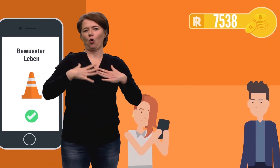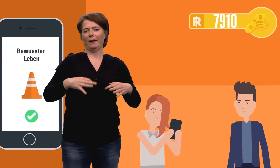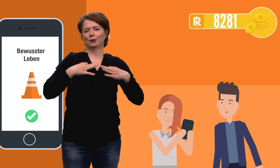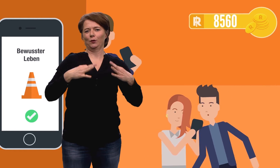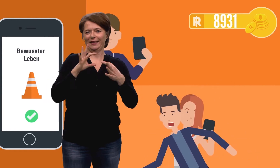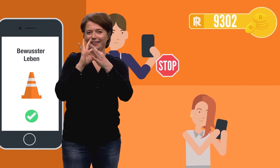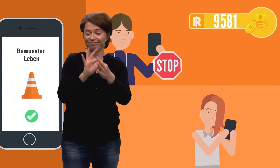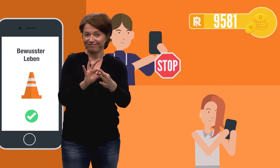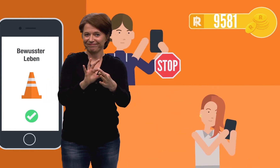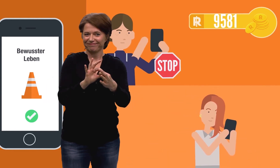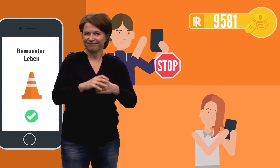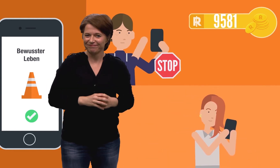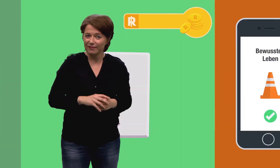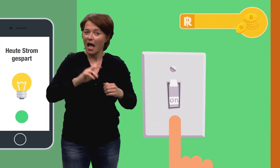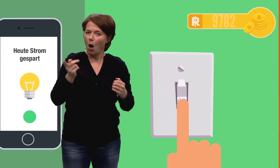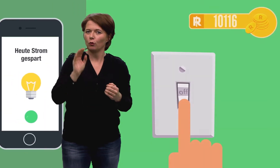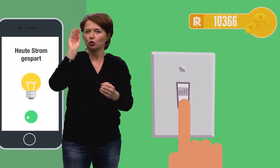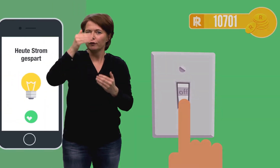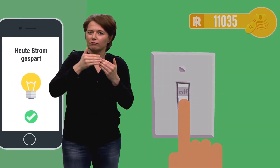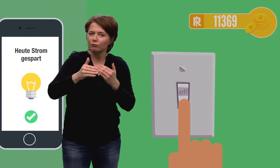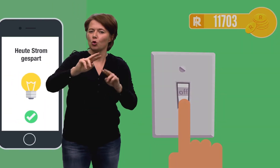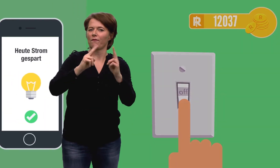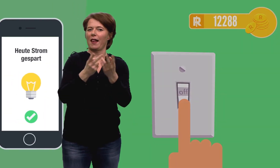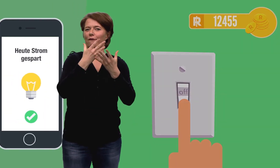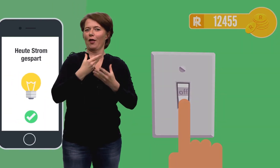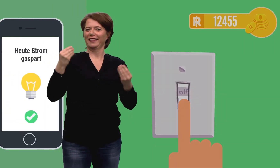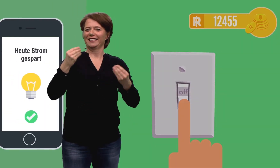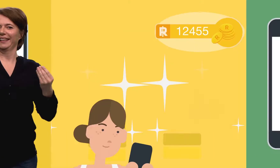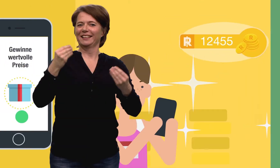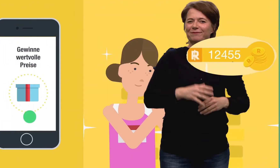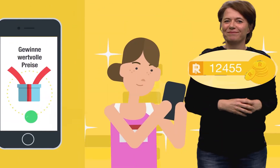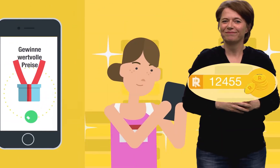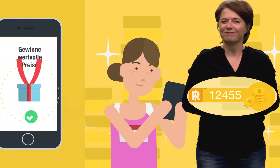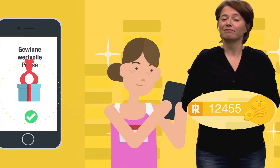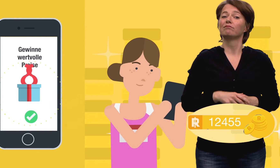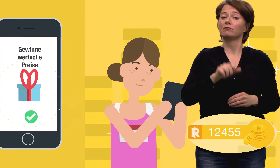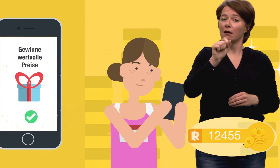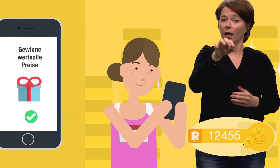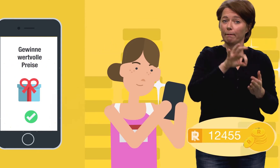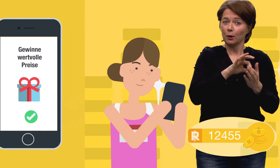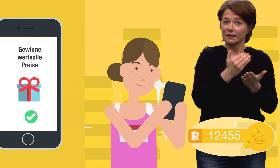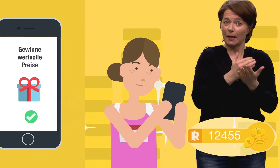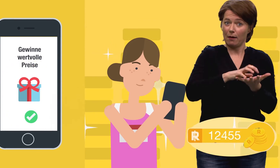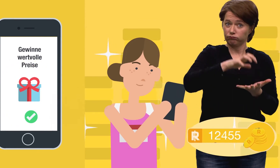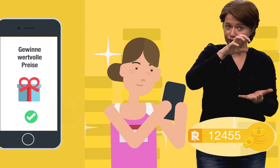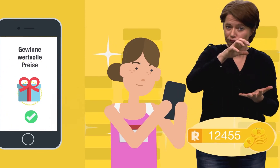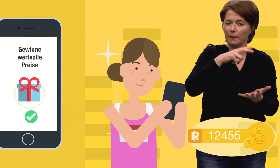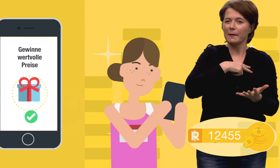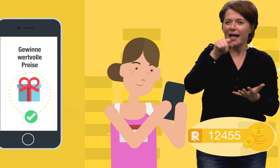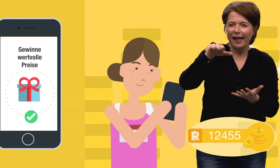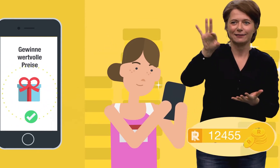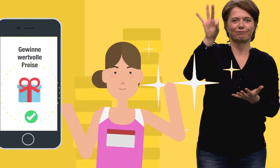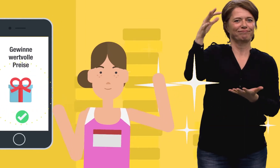etwas für Ihre Sicherheit und für mehr Nachhaltigkeit. Ihre Punkte können Sie gegen Lohse eintauschen und